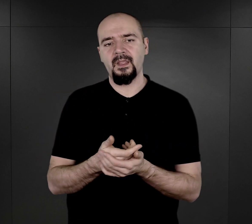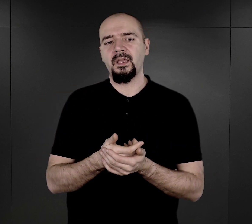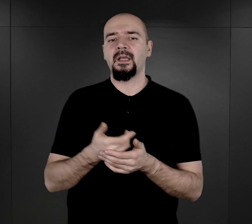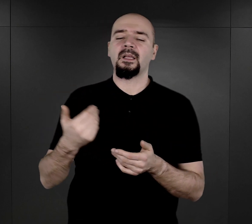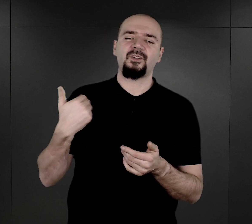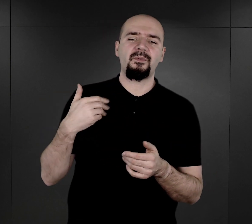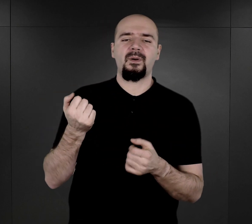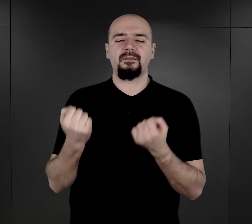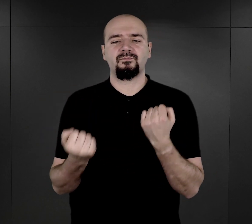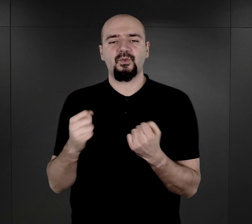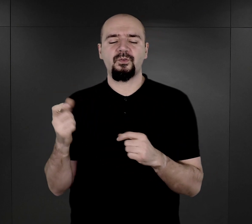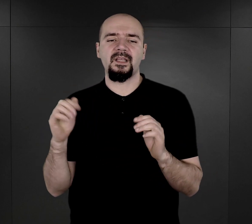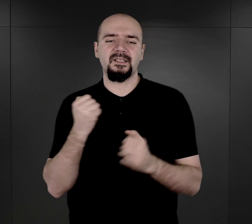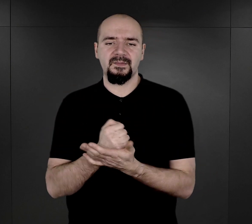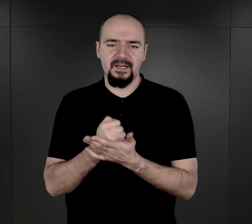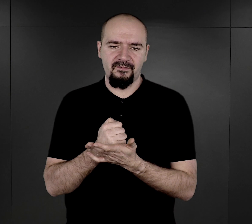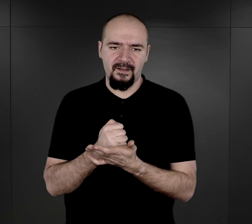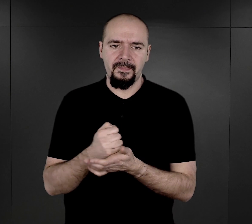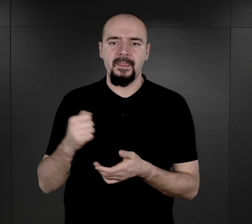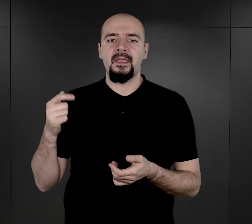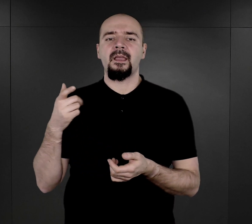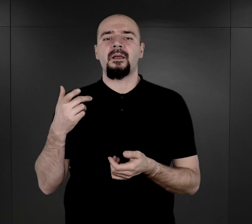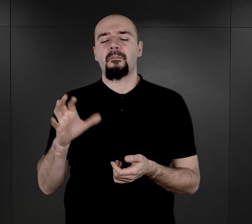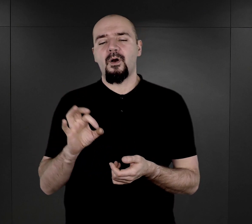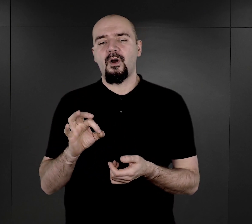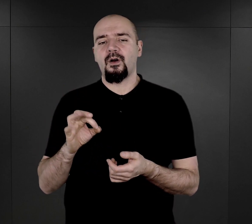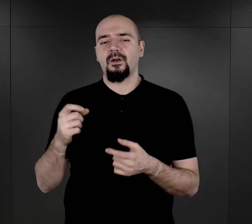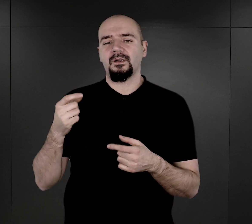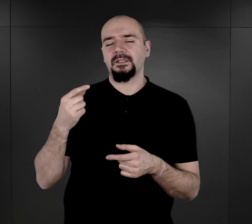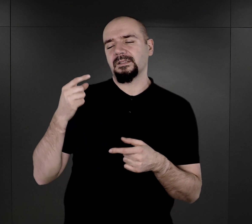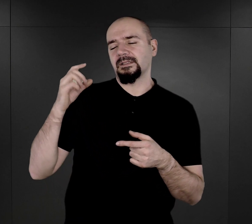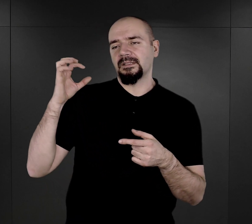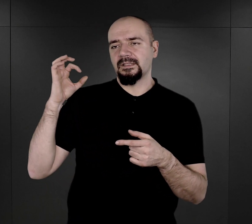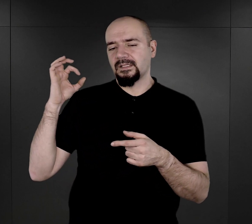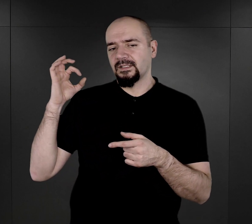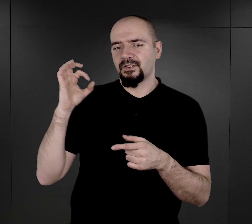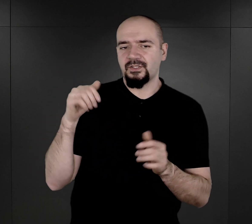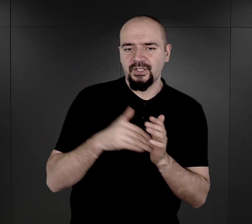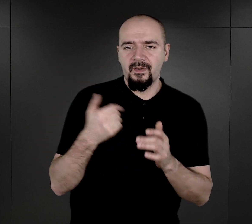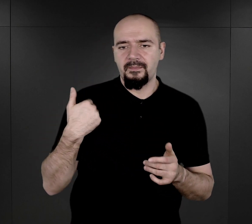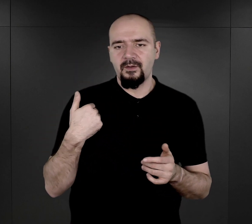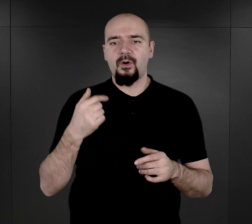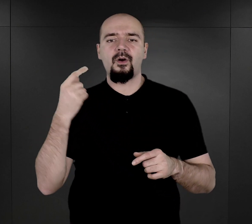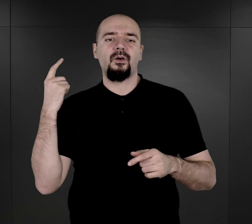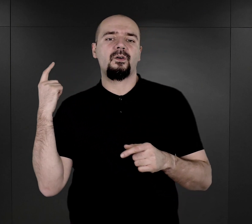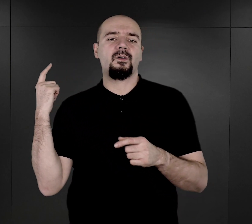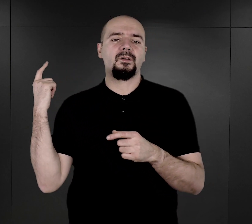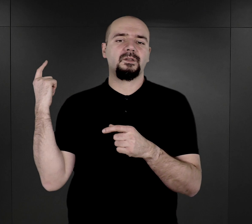czyli tej placówki, która decydowała o osadzaniu, ponieważ wielu Romów zawierało małżeństwa